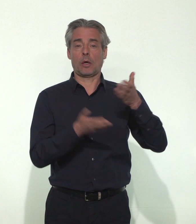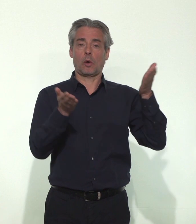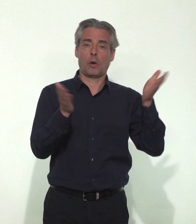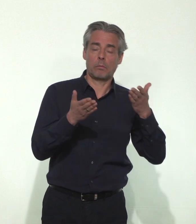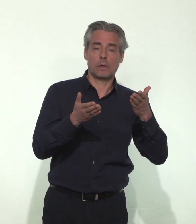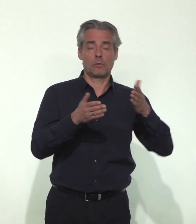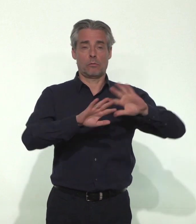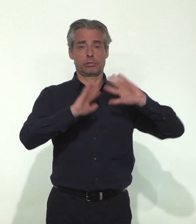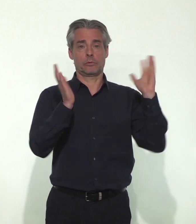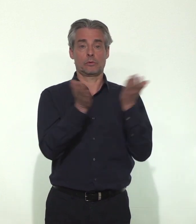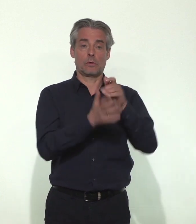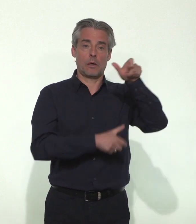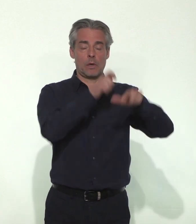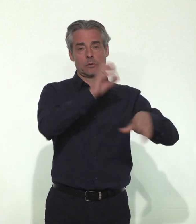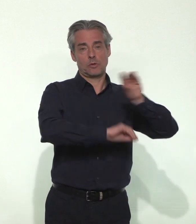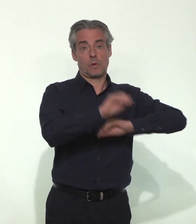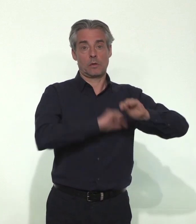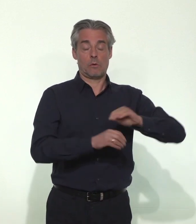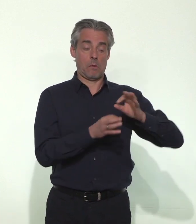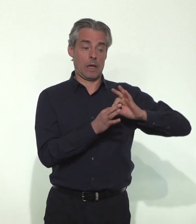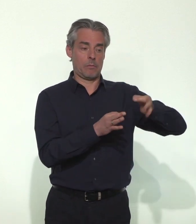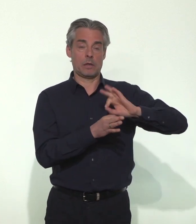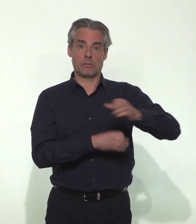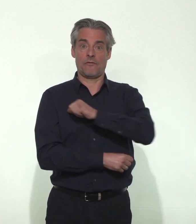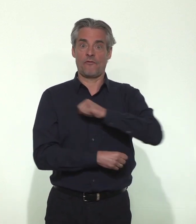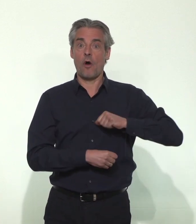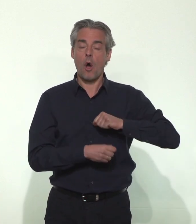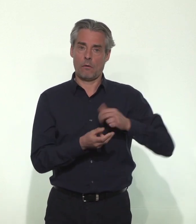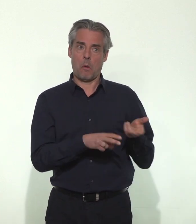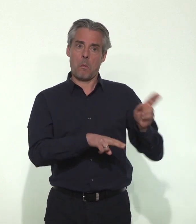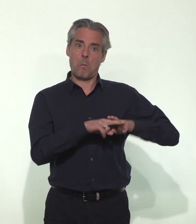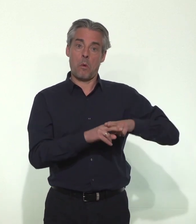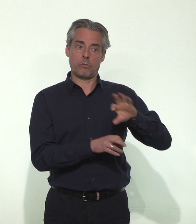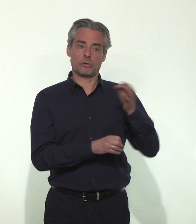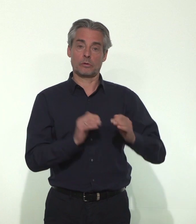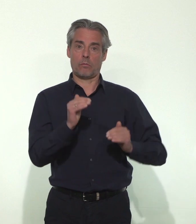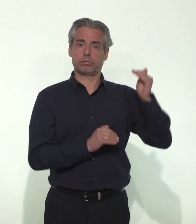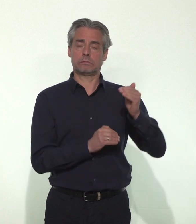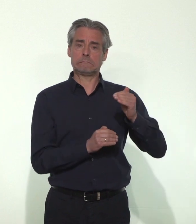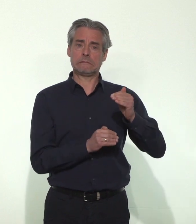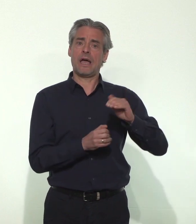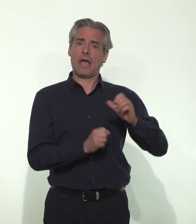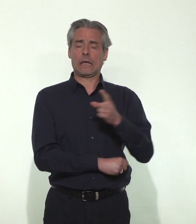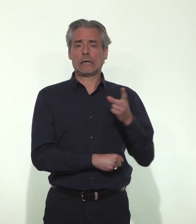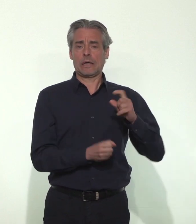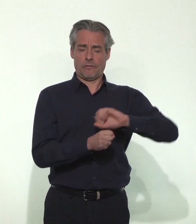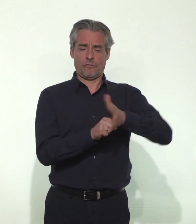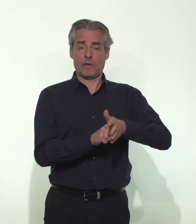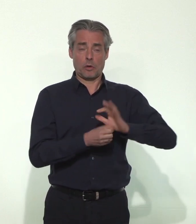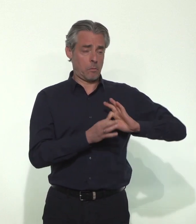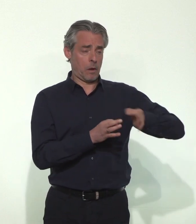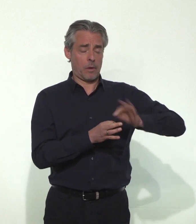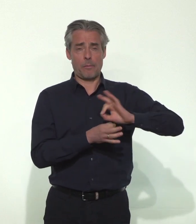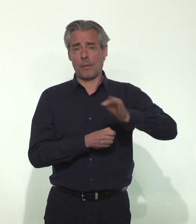et l'ensemble de leur personnel. Une épidémie sévère et meurtrière avec un virus très contagieux de diffusion